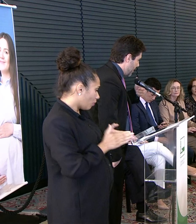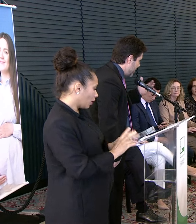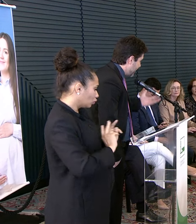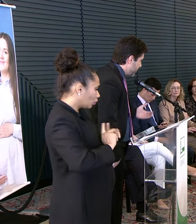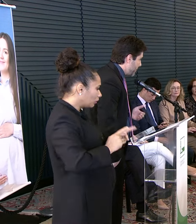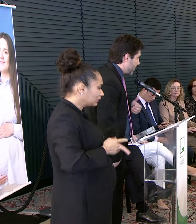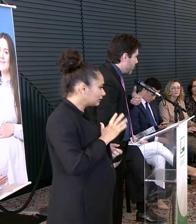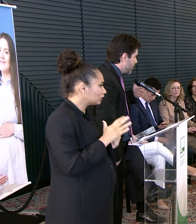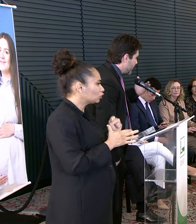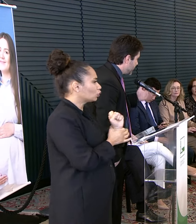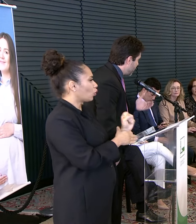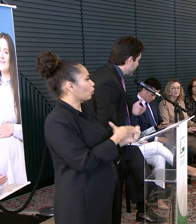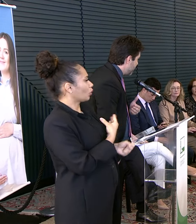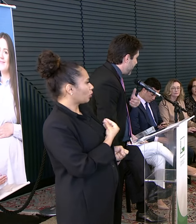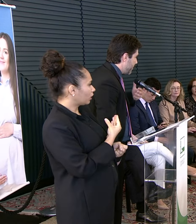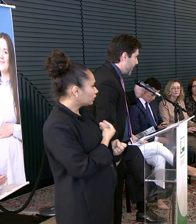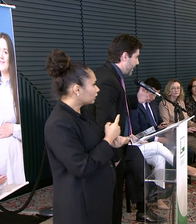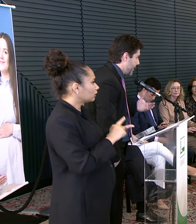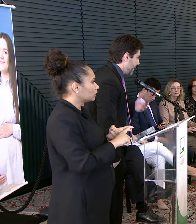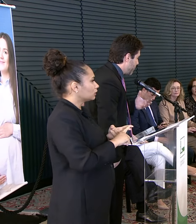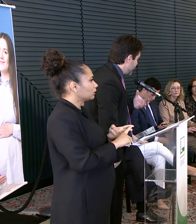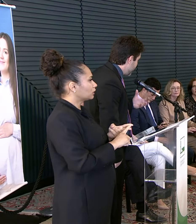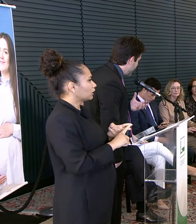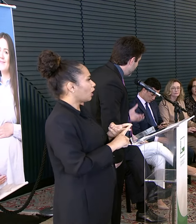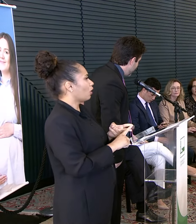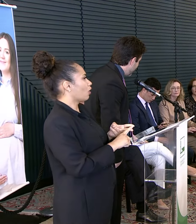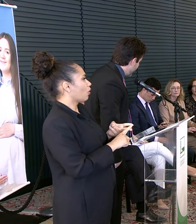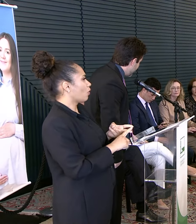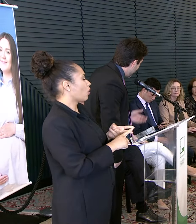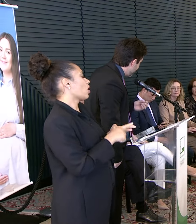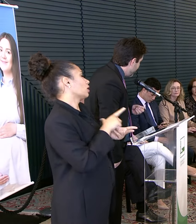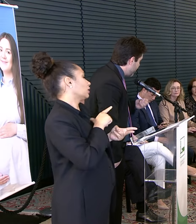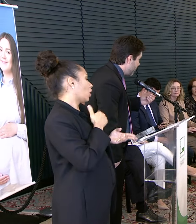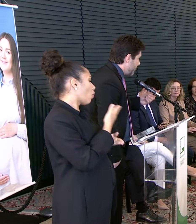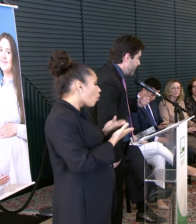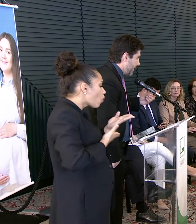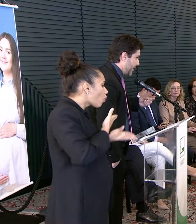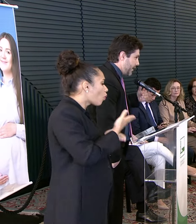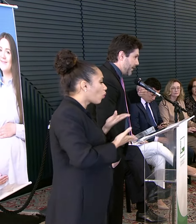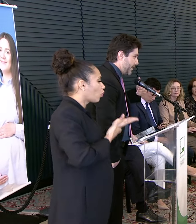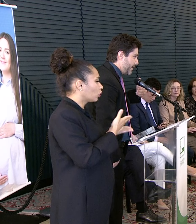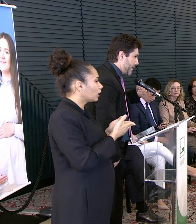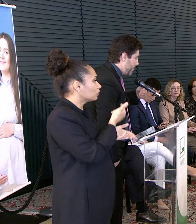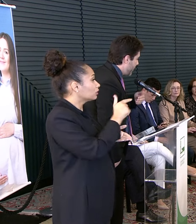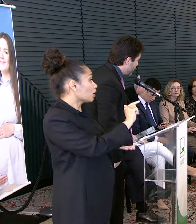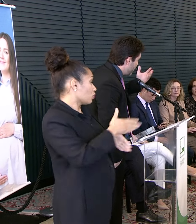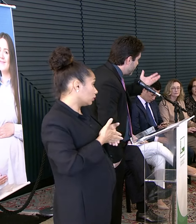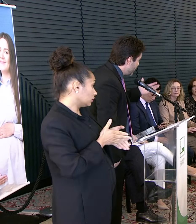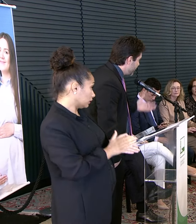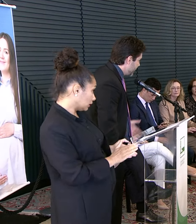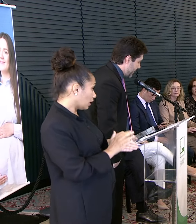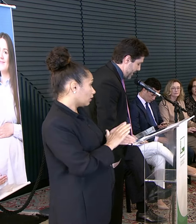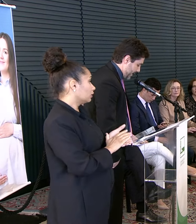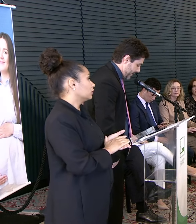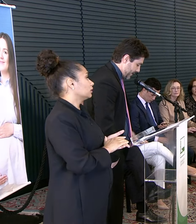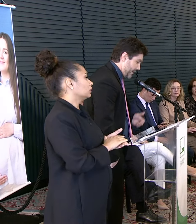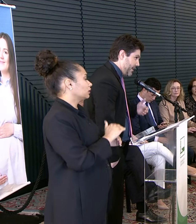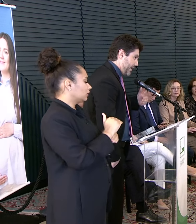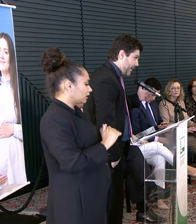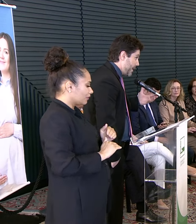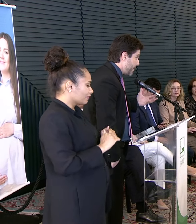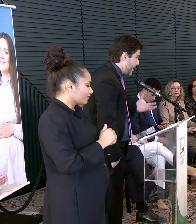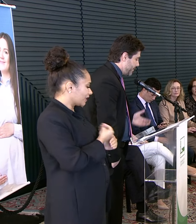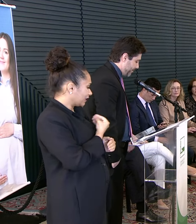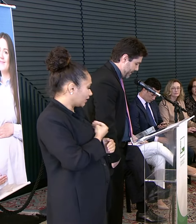amamentação precoce Contato pele a pele Aquele contato Que vai criar o vínculo E repercutir durante toda a vida Da criança